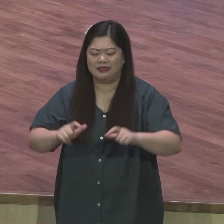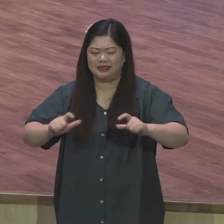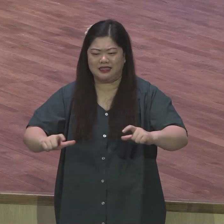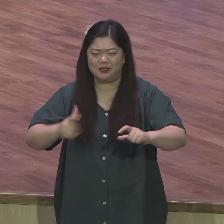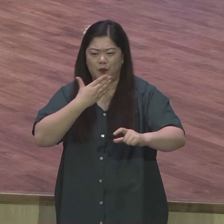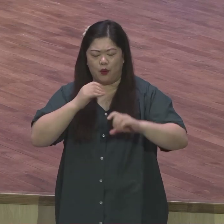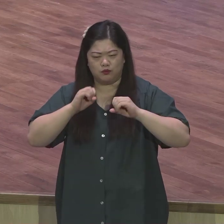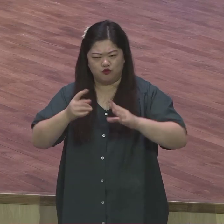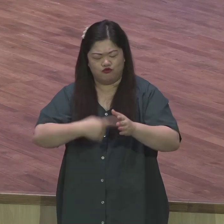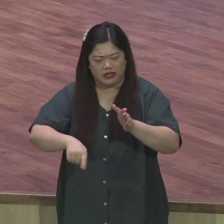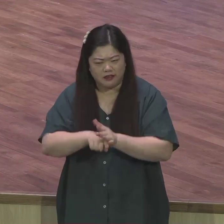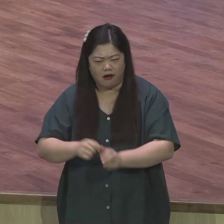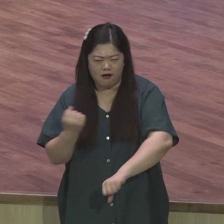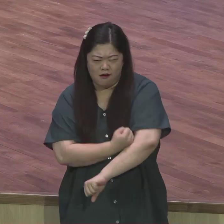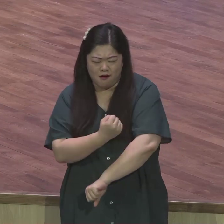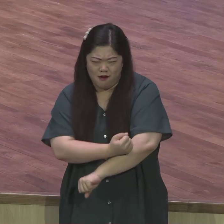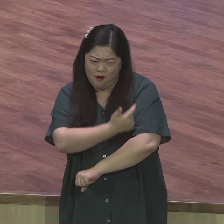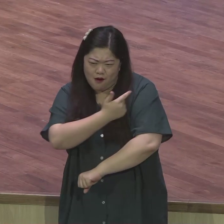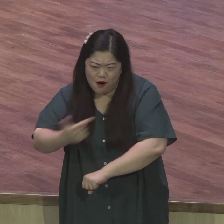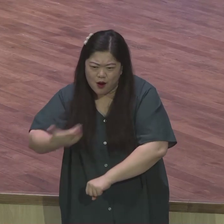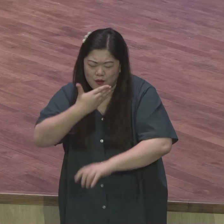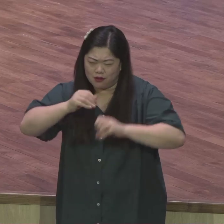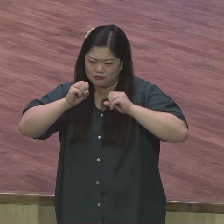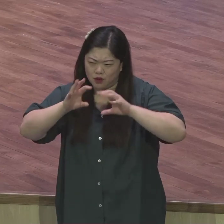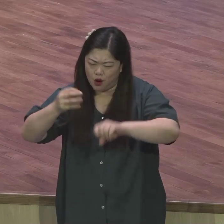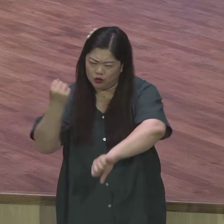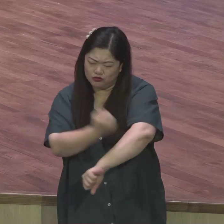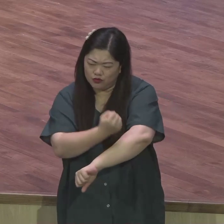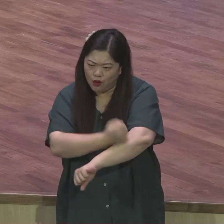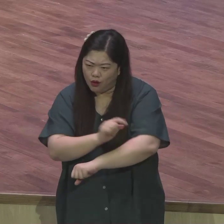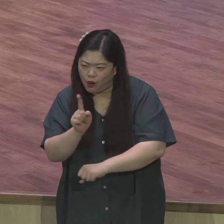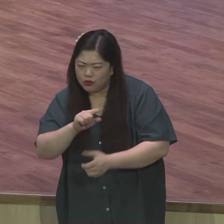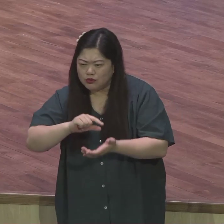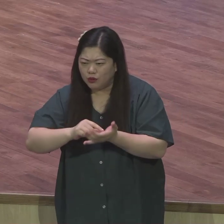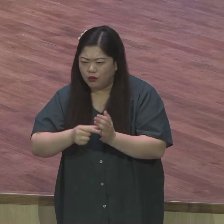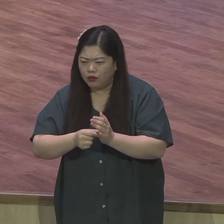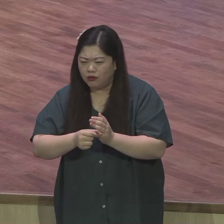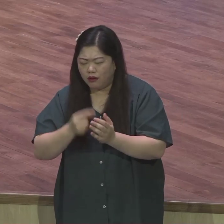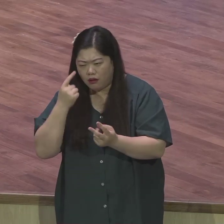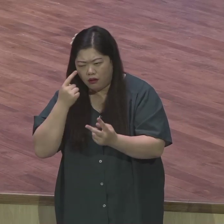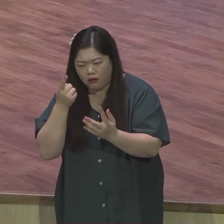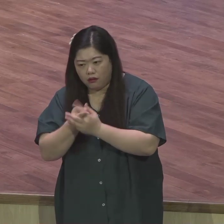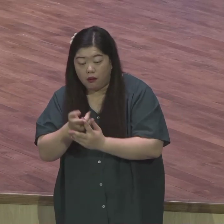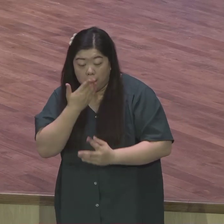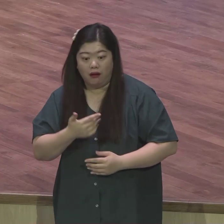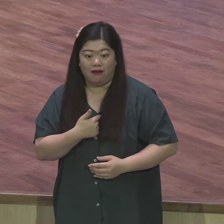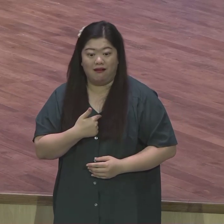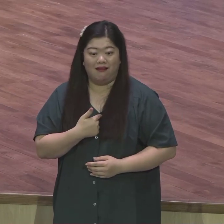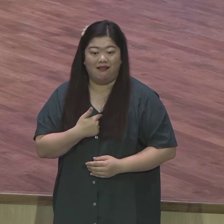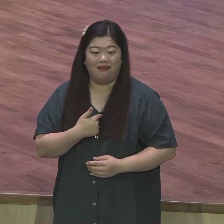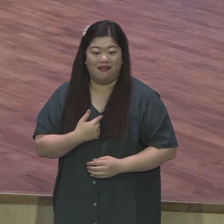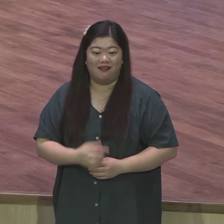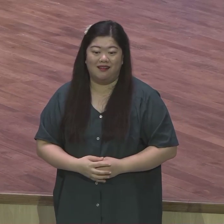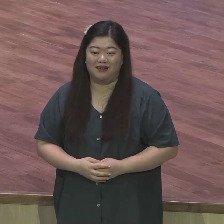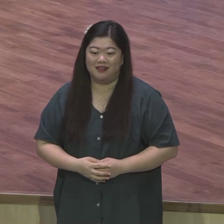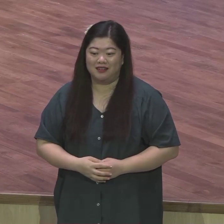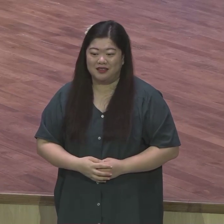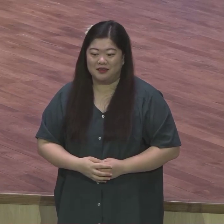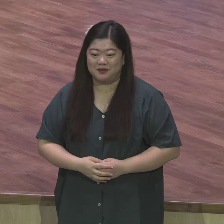헌신하고 영혼 구원이 돼서 정말로 힘을 다하고 있는 그 번호입니다 제가 그거 하지 않는 사람